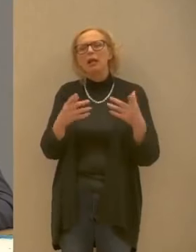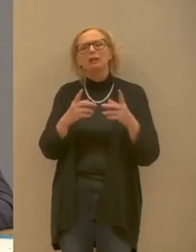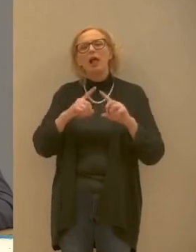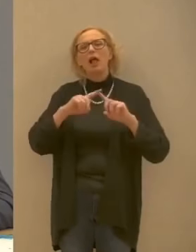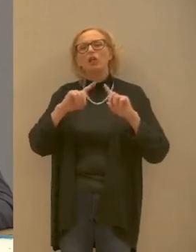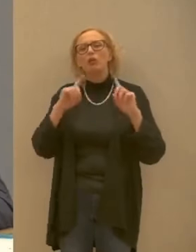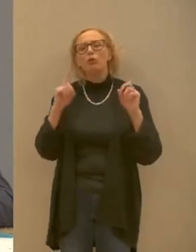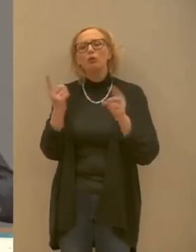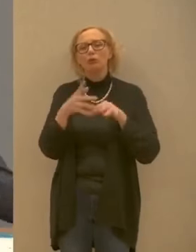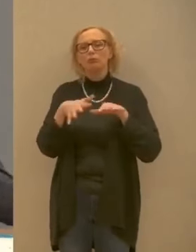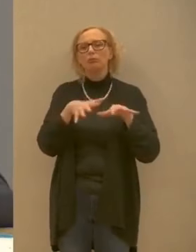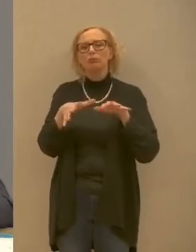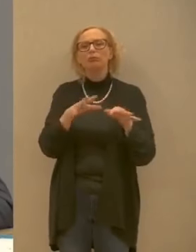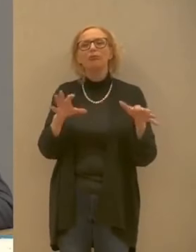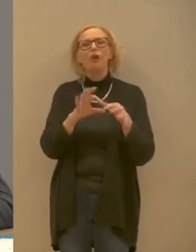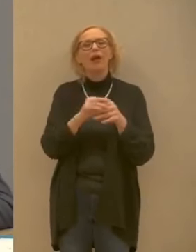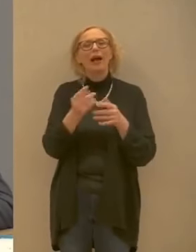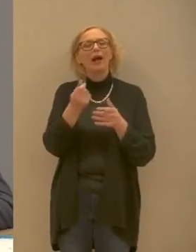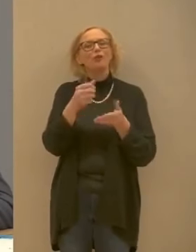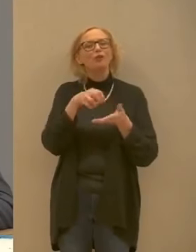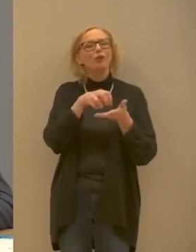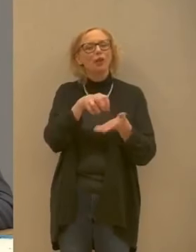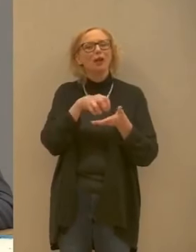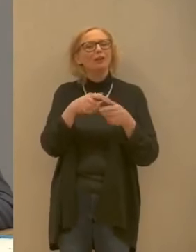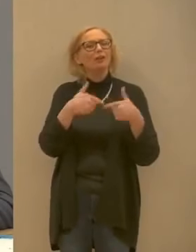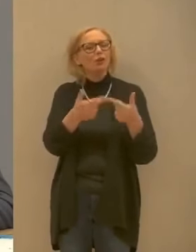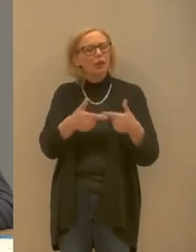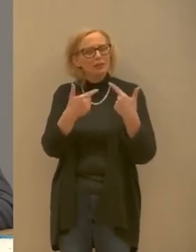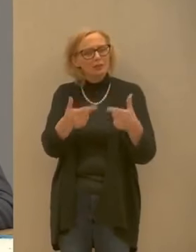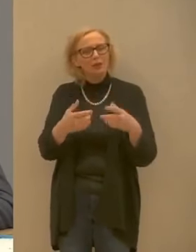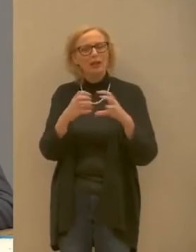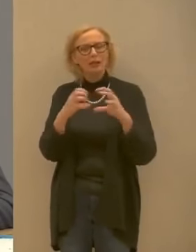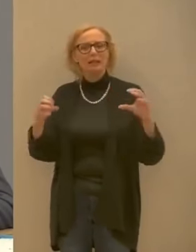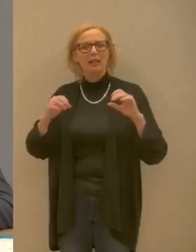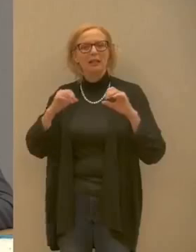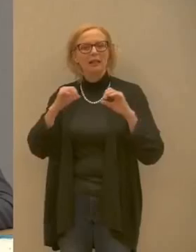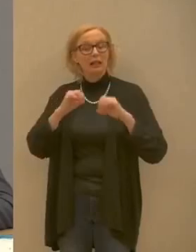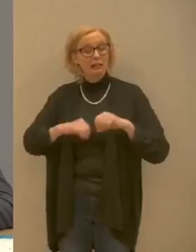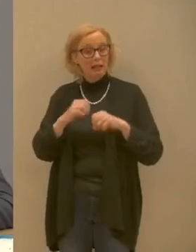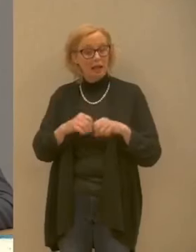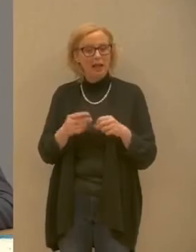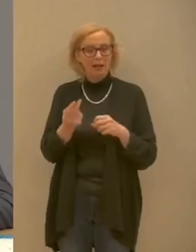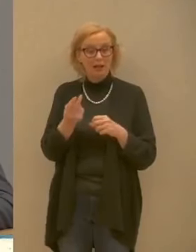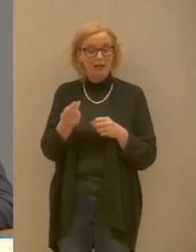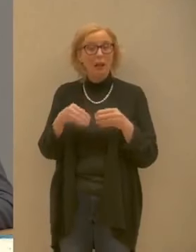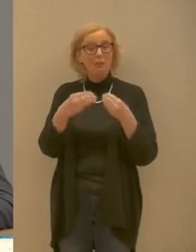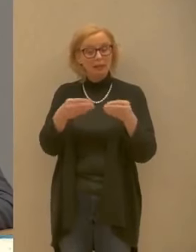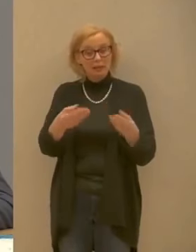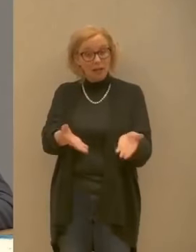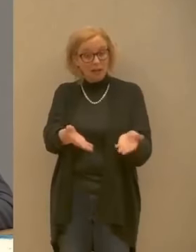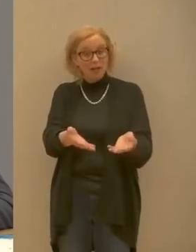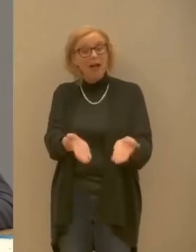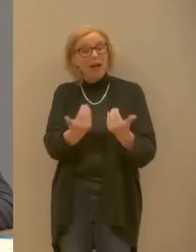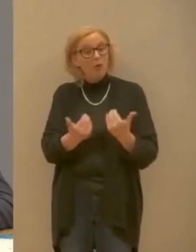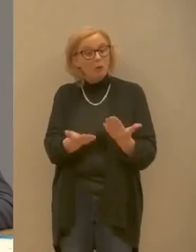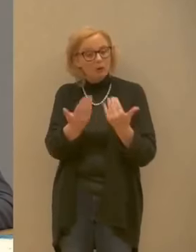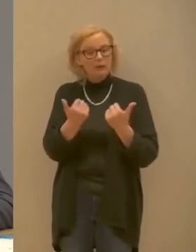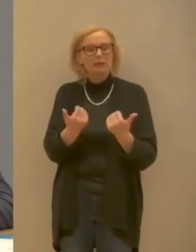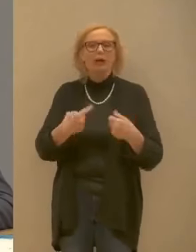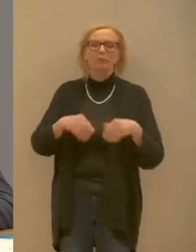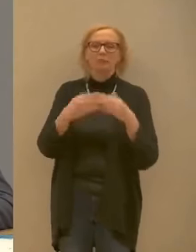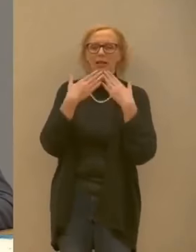le donazioni che stanno facendo all'azienda sanitaria per l'acquisto del materiale sono tante faremo anche